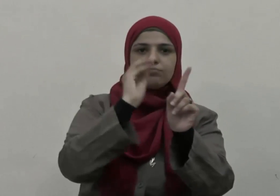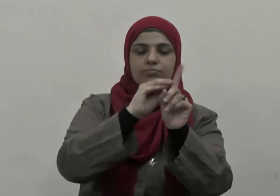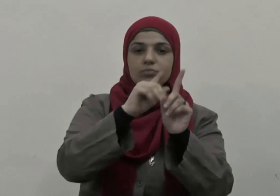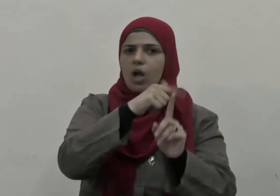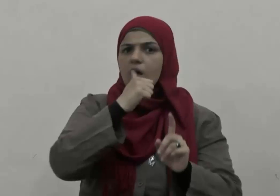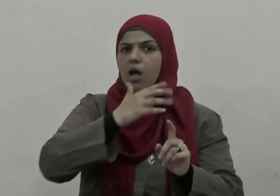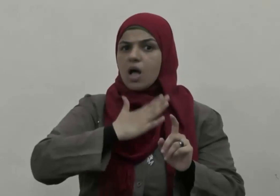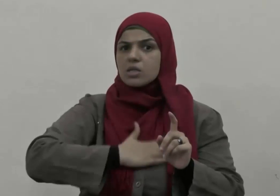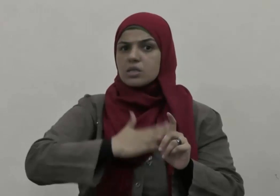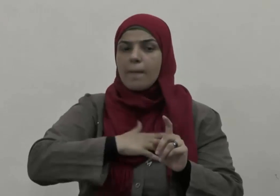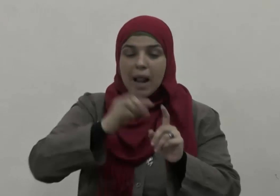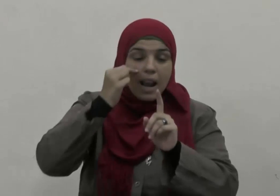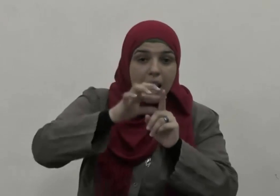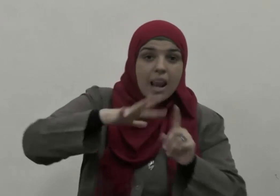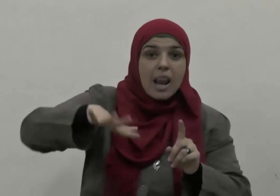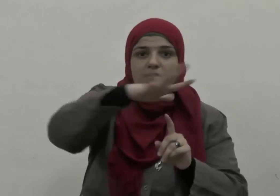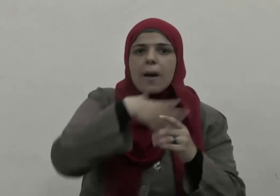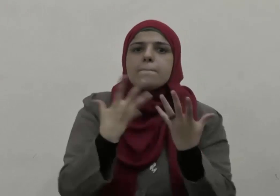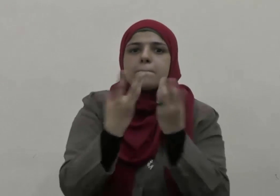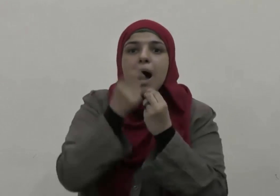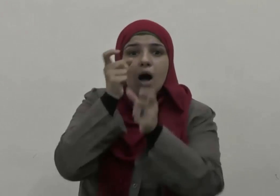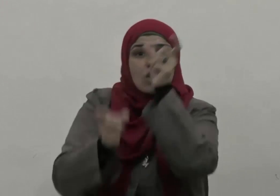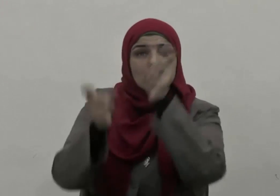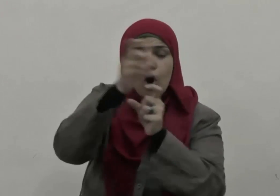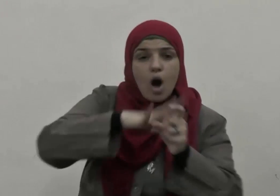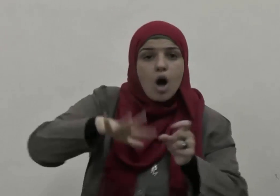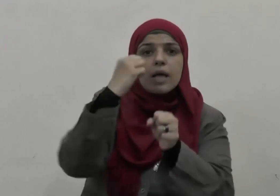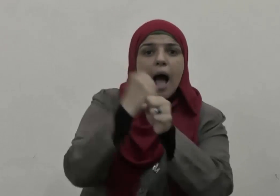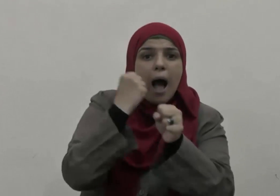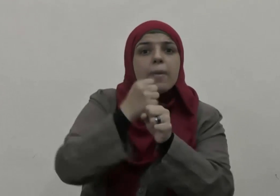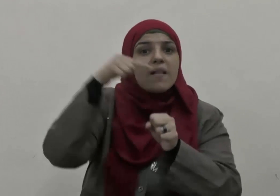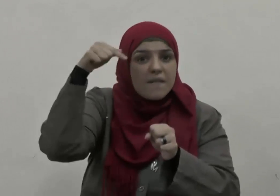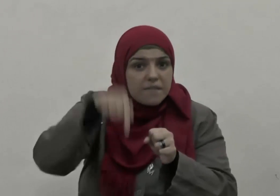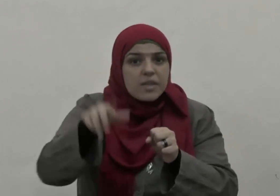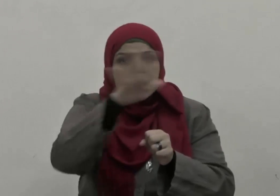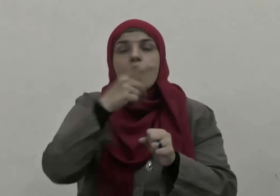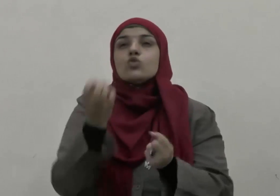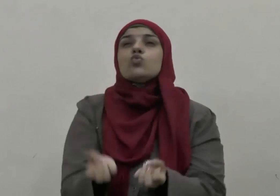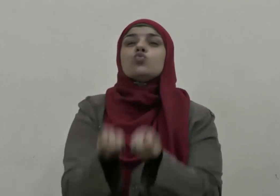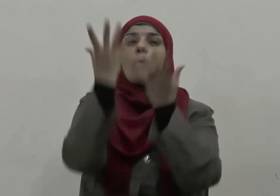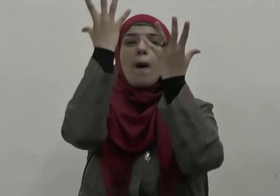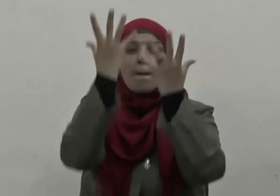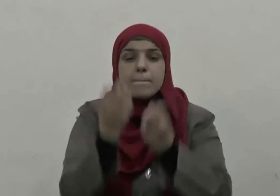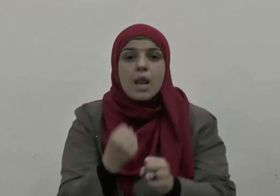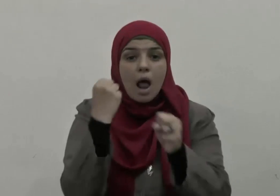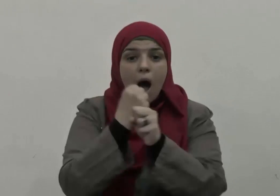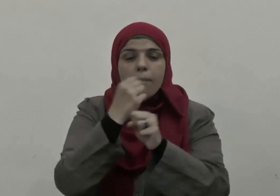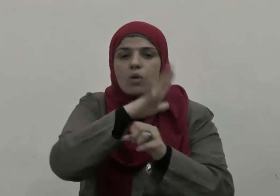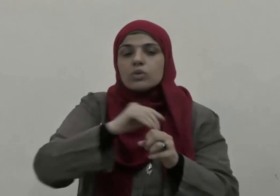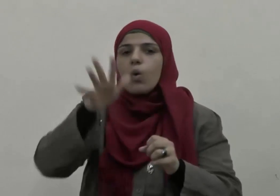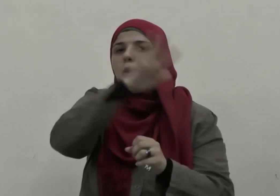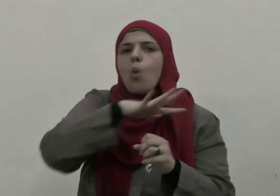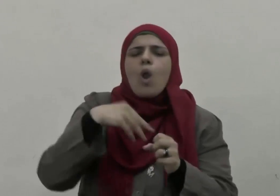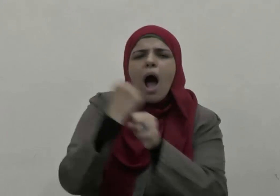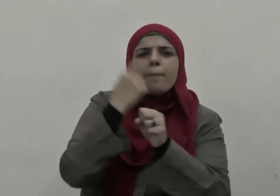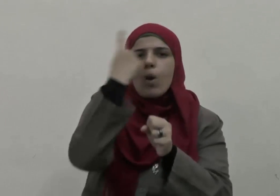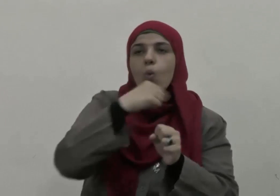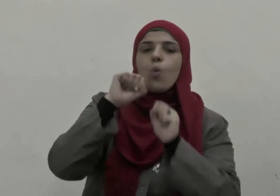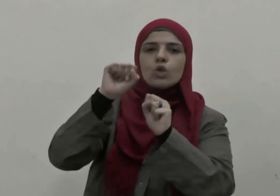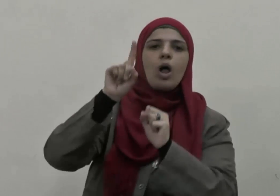واصبر نفسك مع الذين يدعون ربهم بالغداة والعشي يريدون وجهه